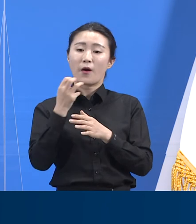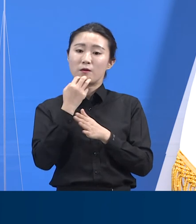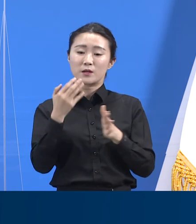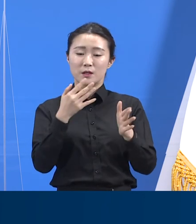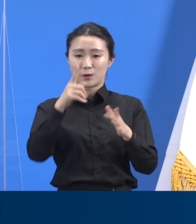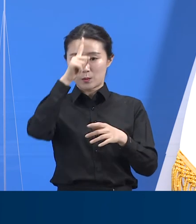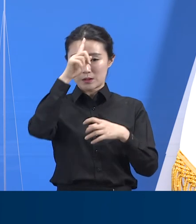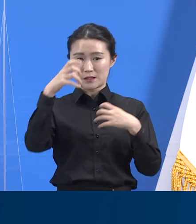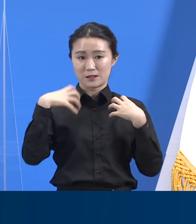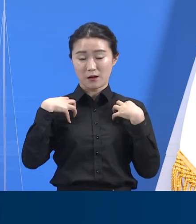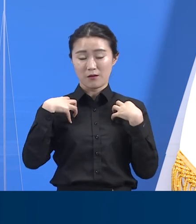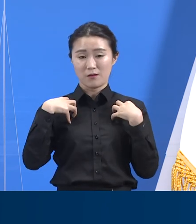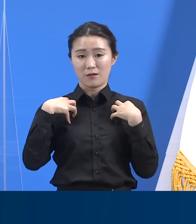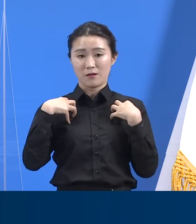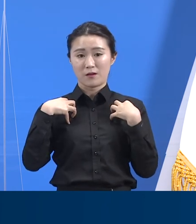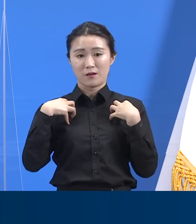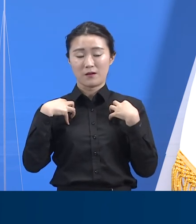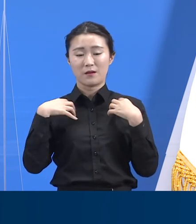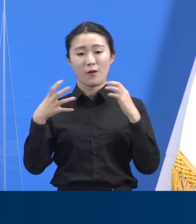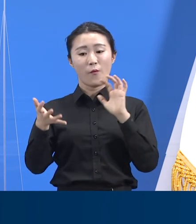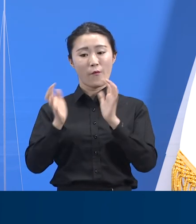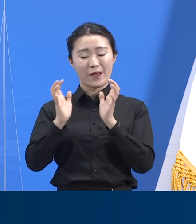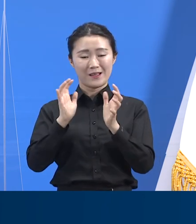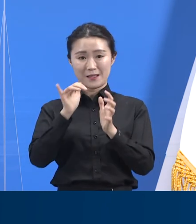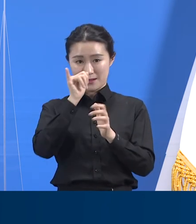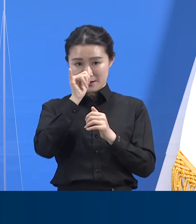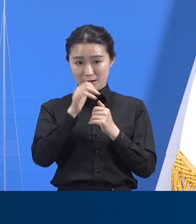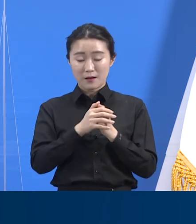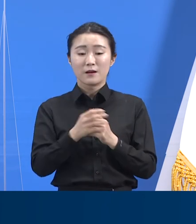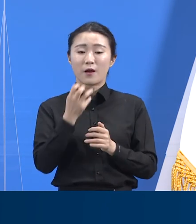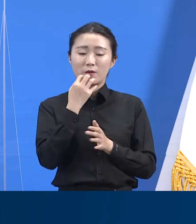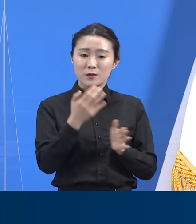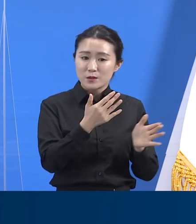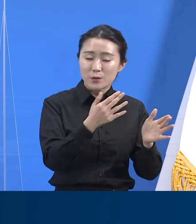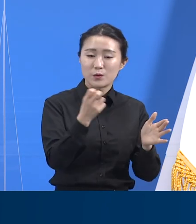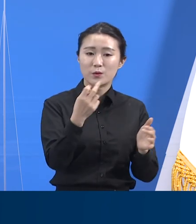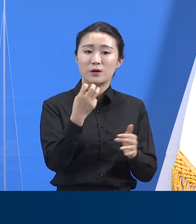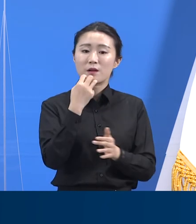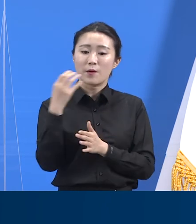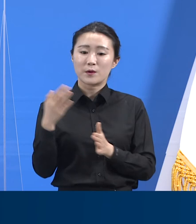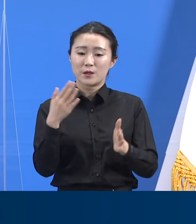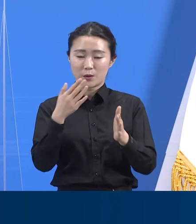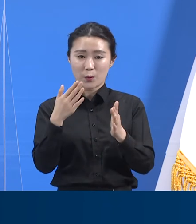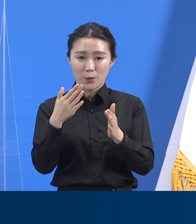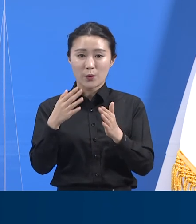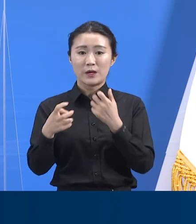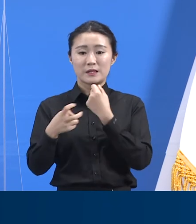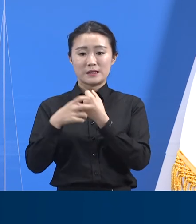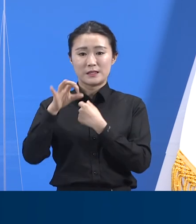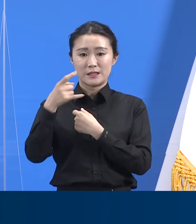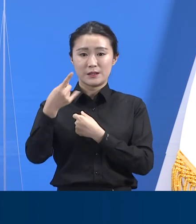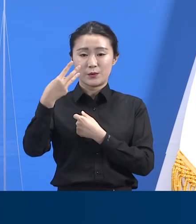심포지엄에는 경기도, 경기도의료원, 시군보건소, 국립중앙의료원,